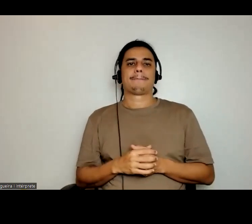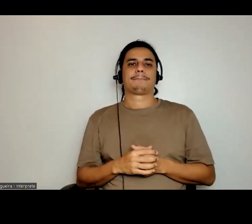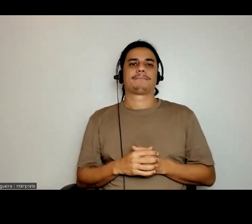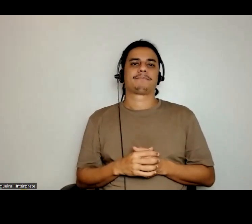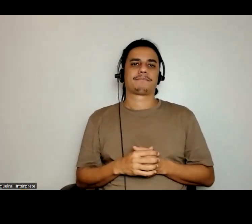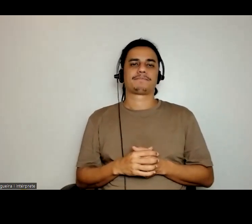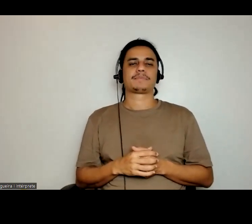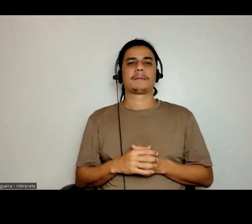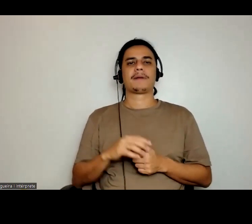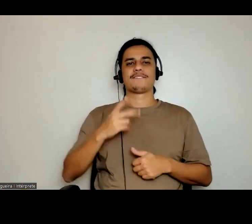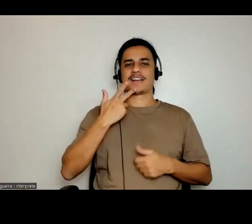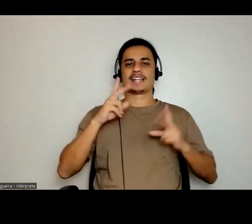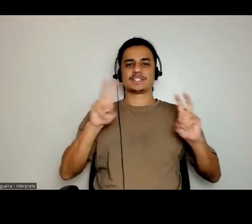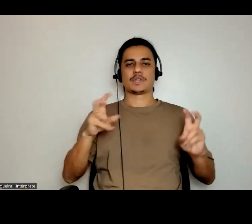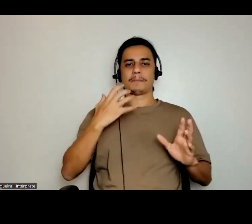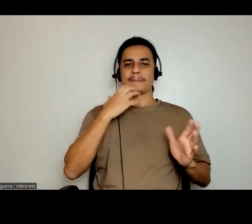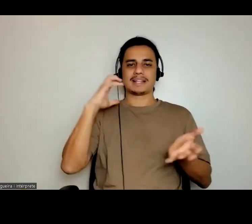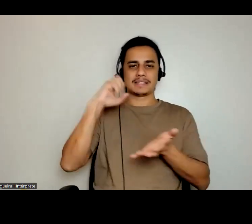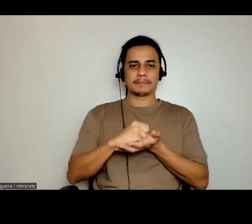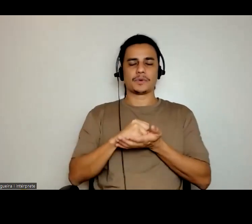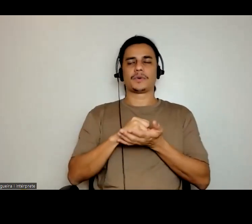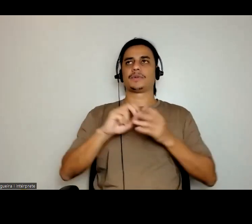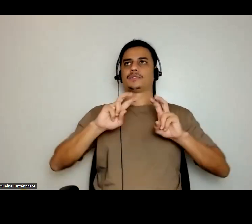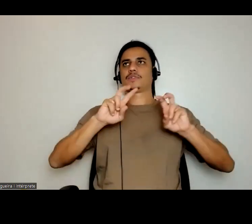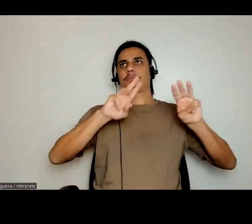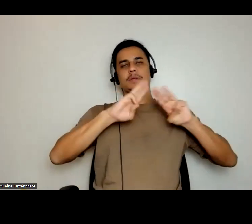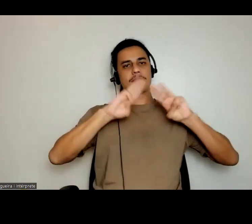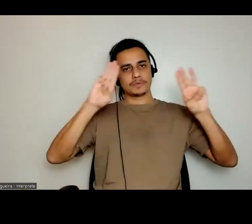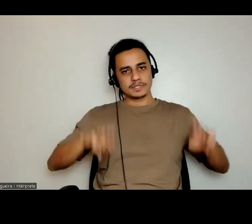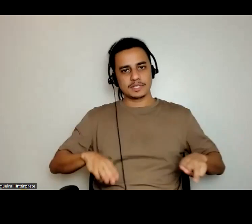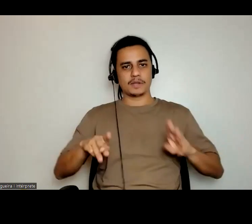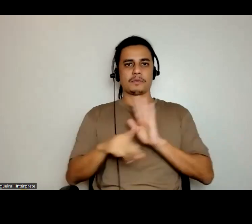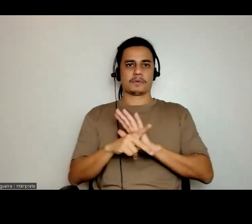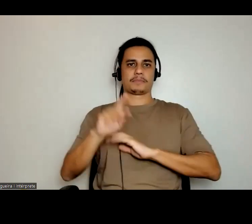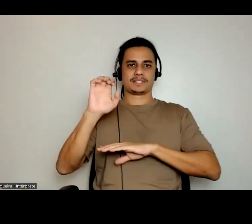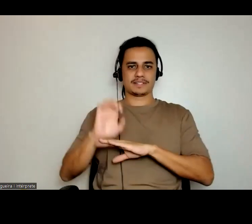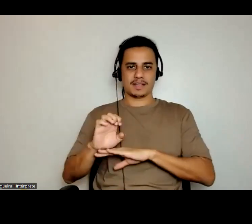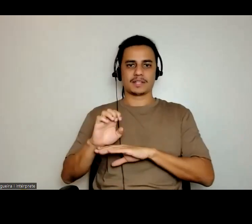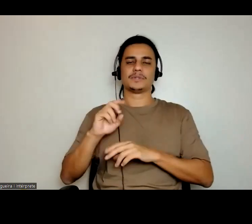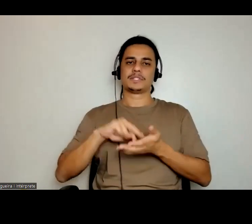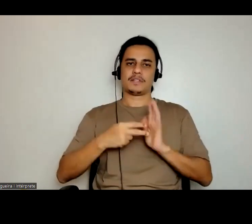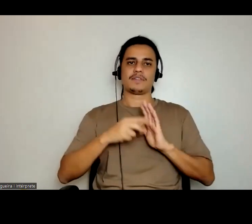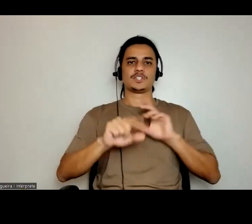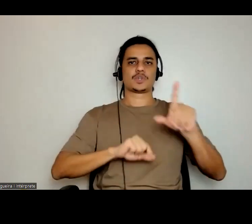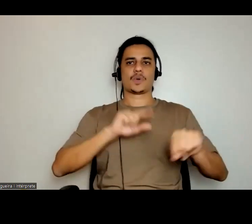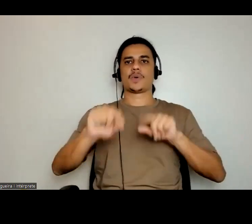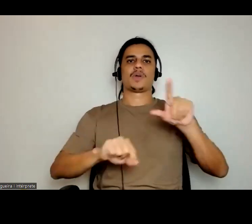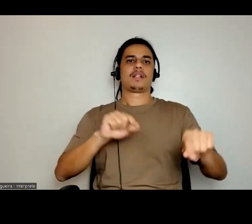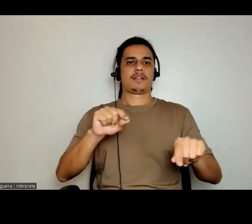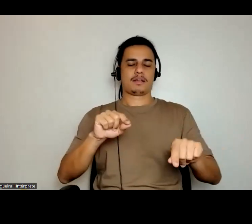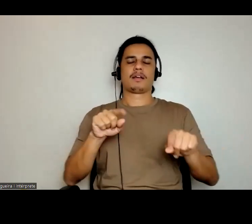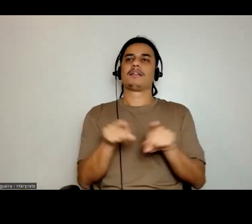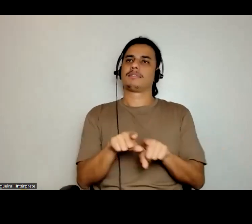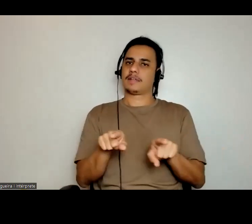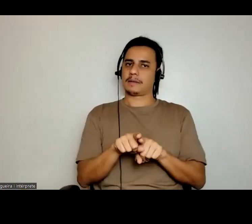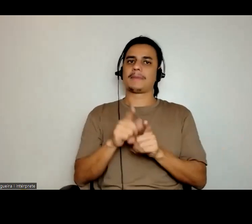Quando se fala de patrimônio, se fala de museu no sentido ligado ao Estado, trata-se de escolha e, ao mesmo tempo, trata-se